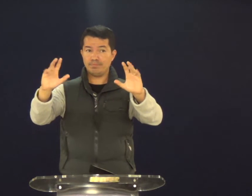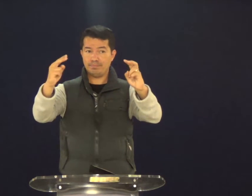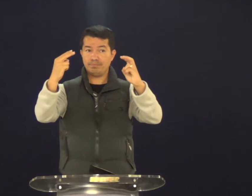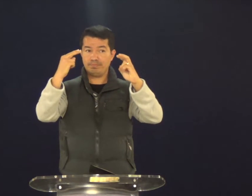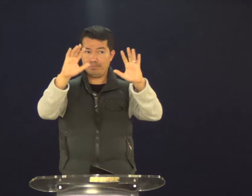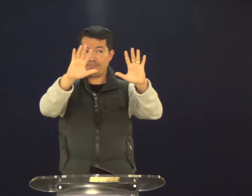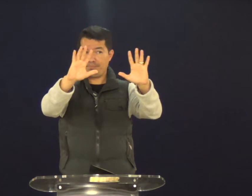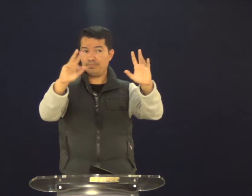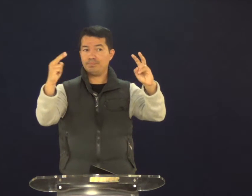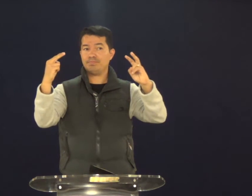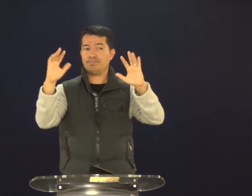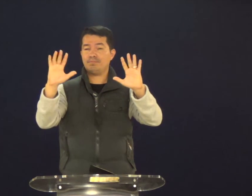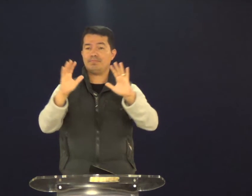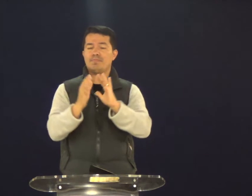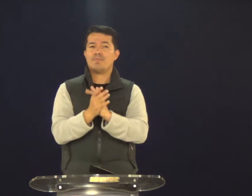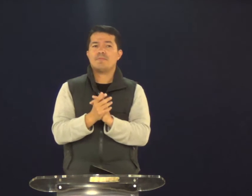Me dê atenção, por favor.